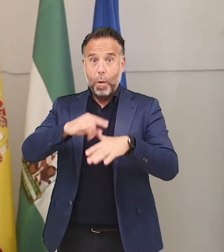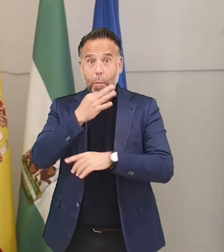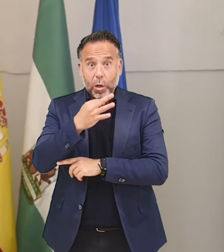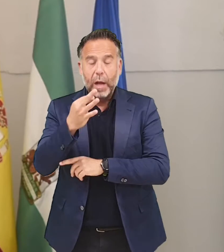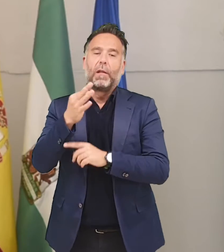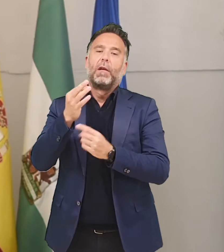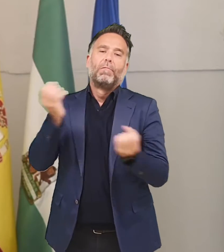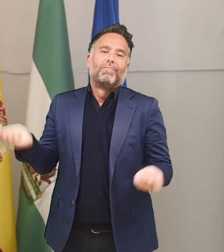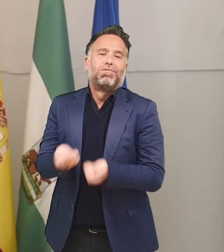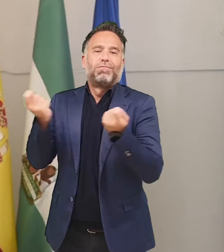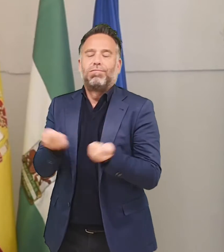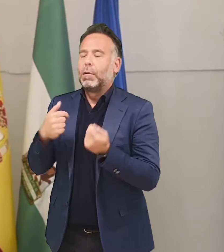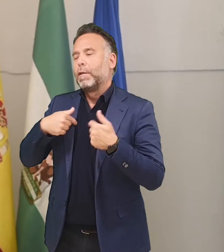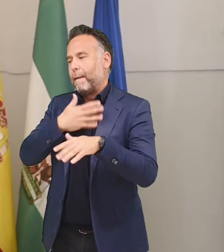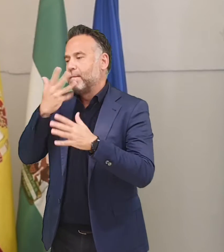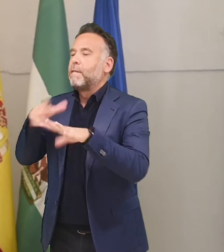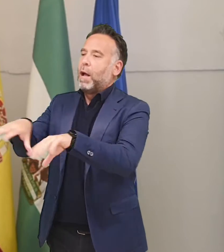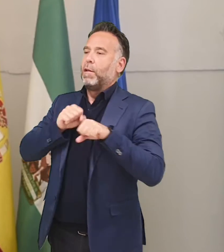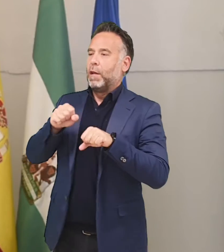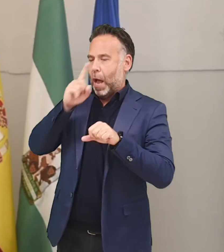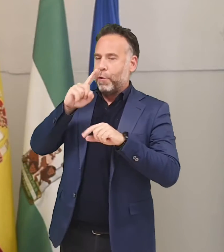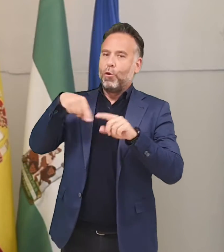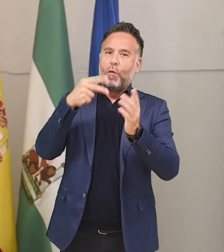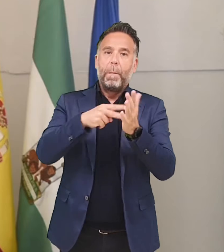por la tarde un acto de promoción de esta candidatura.